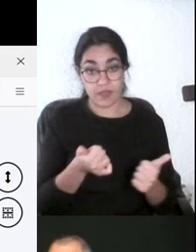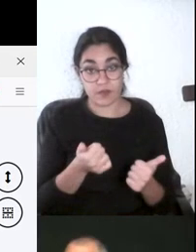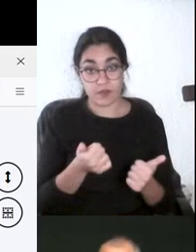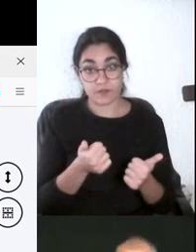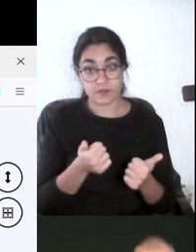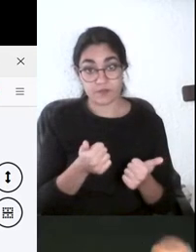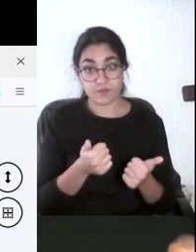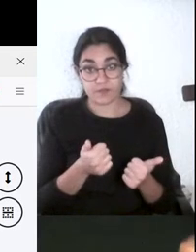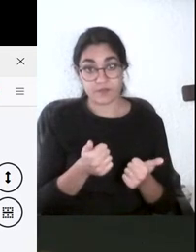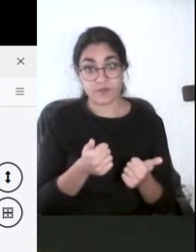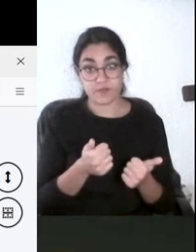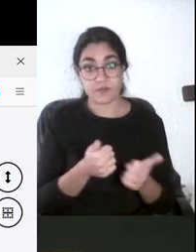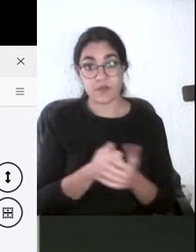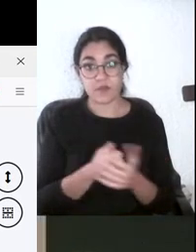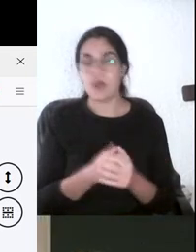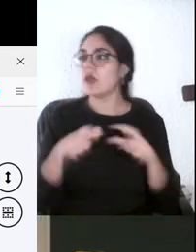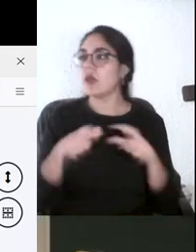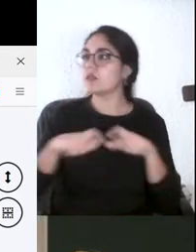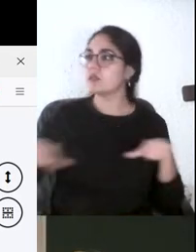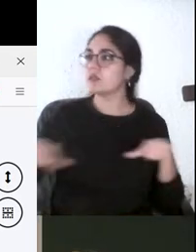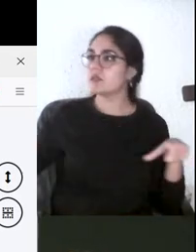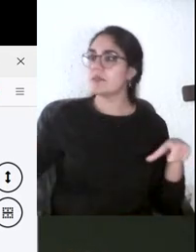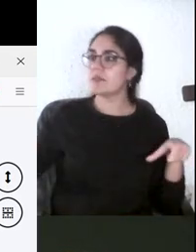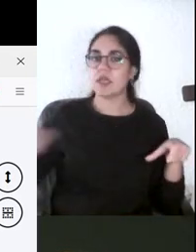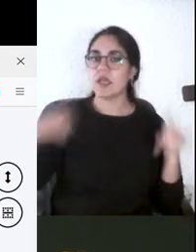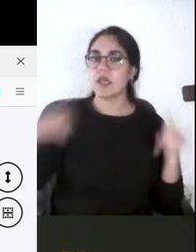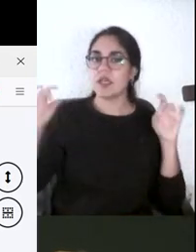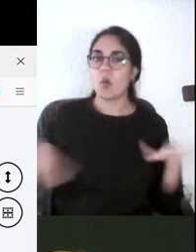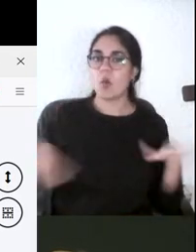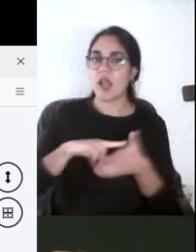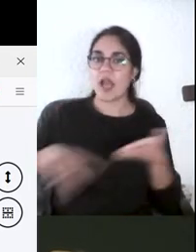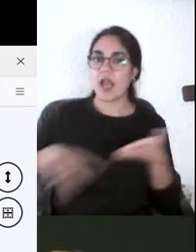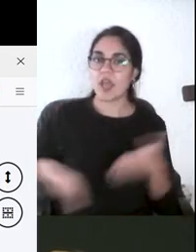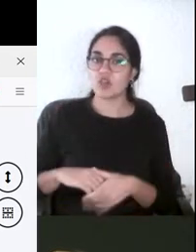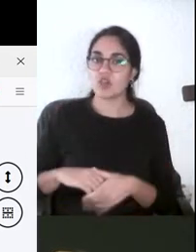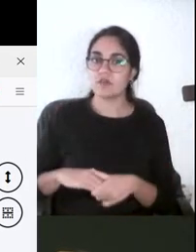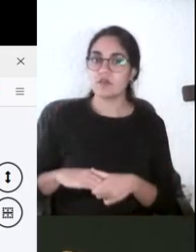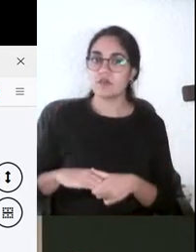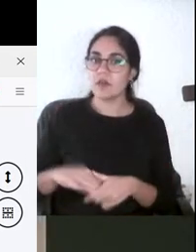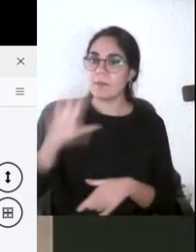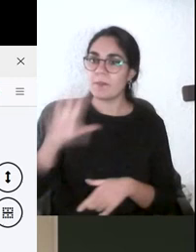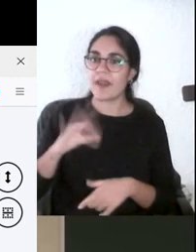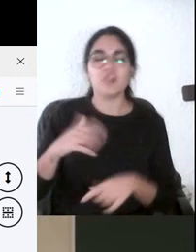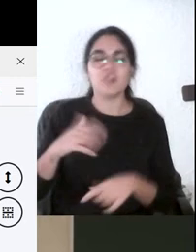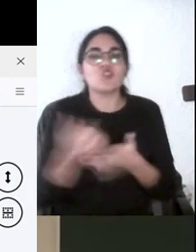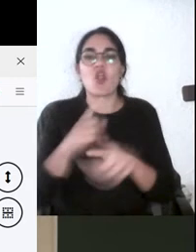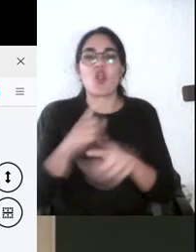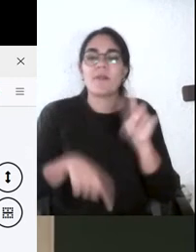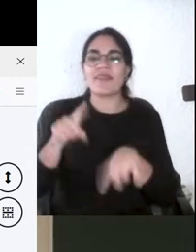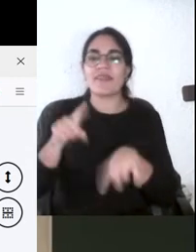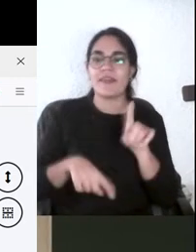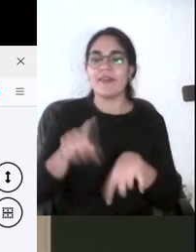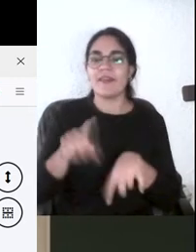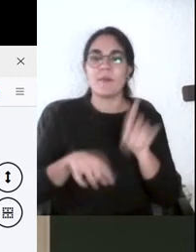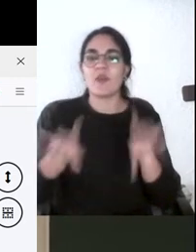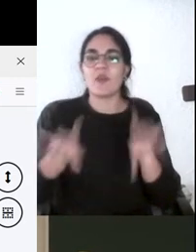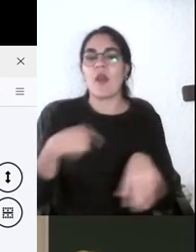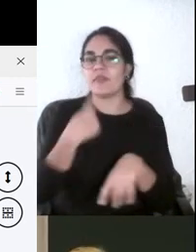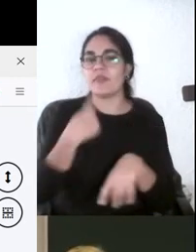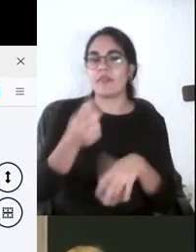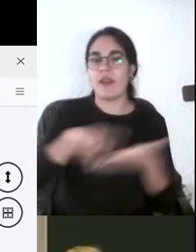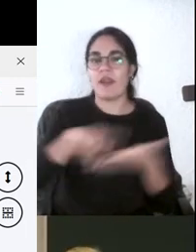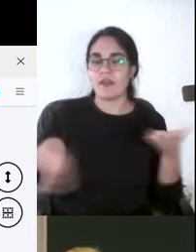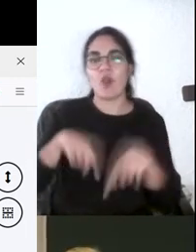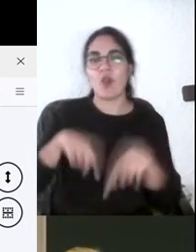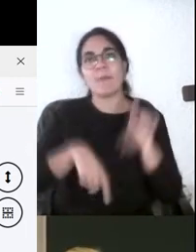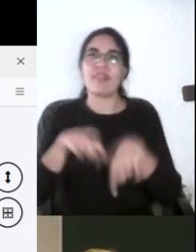es que esta mesa está apareciendo de gallegos pero es que depende lo sé que depende ahora lo que os pido es un minuto vale porque nos estamos